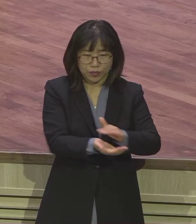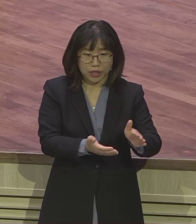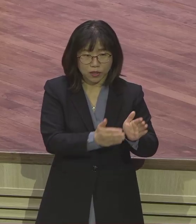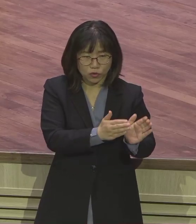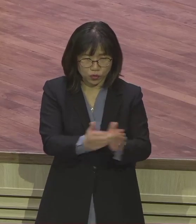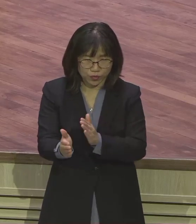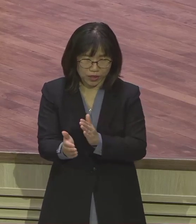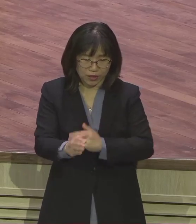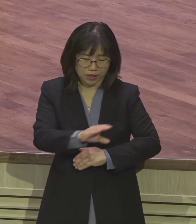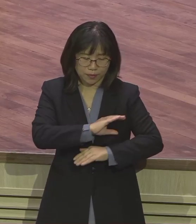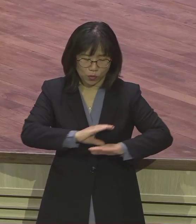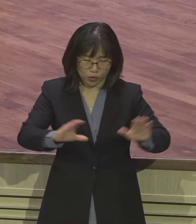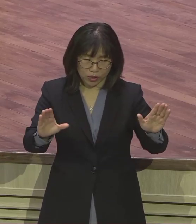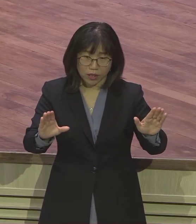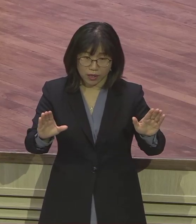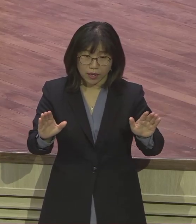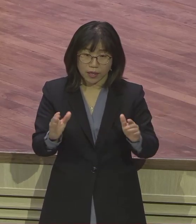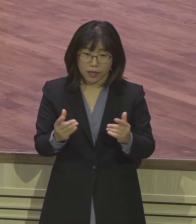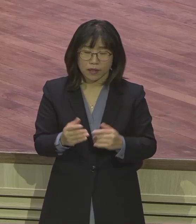하나님의 준비되어진 일꾼이다.